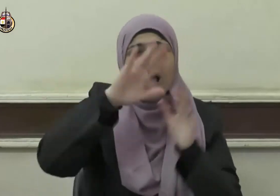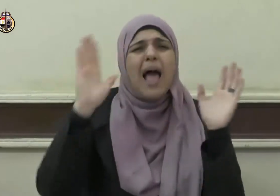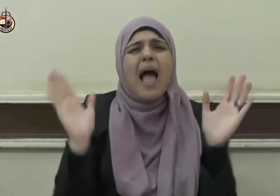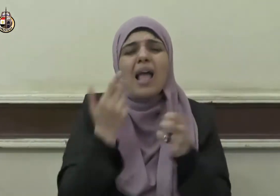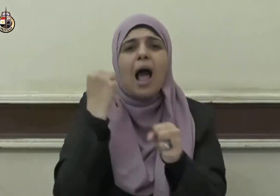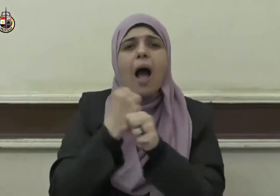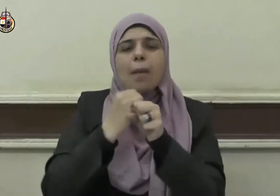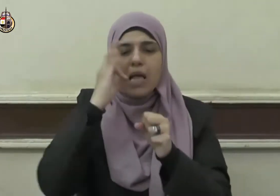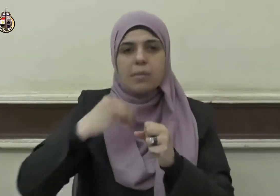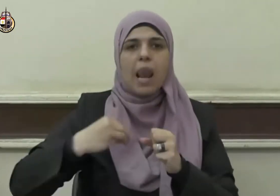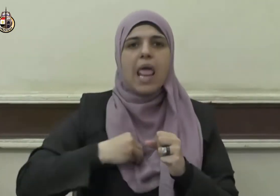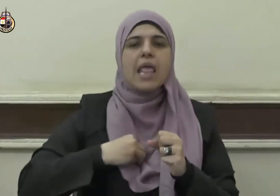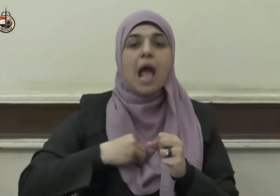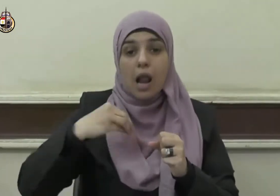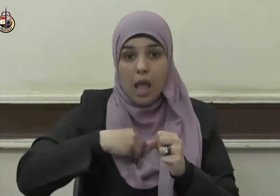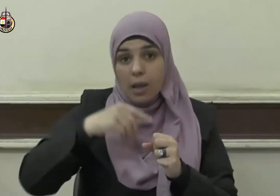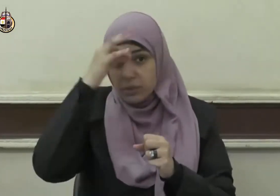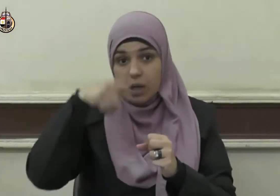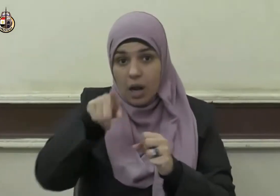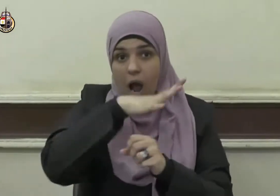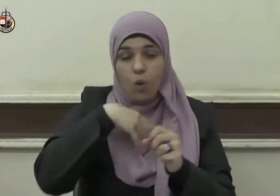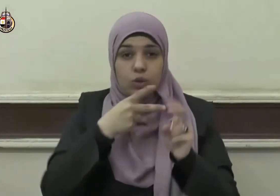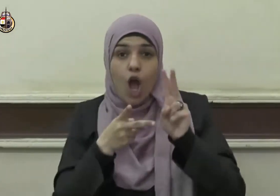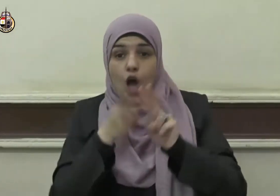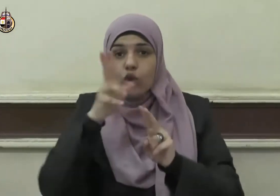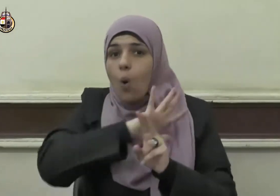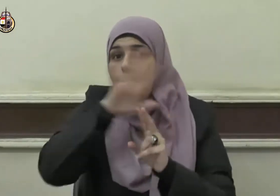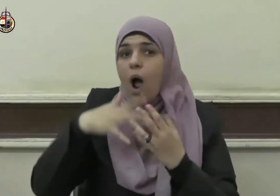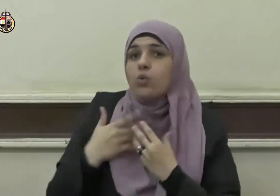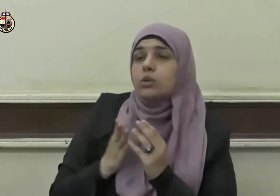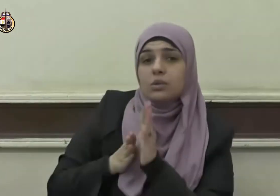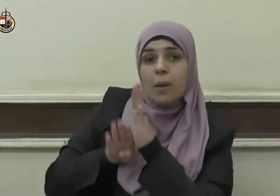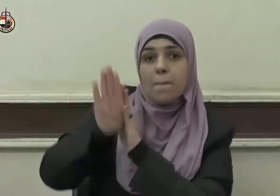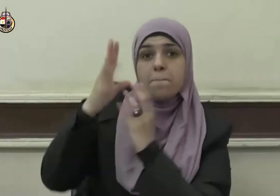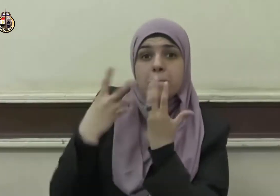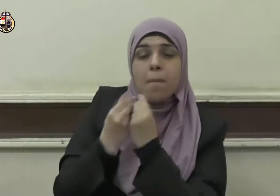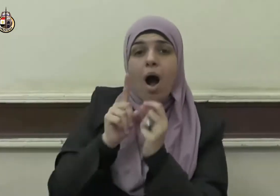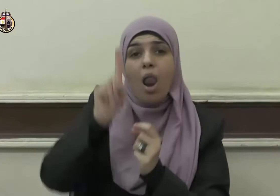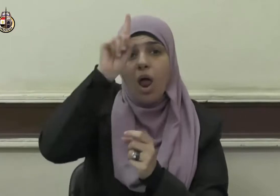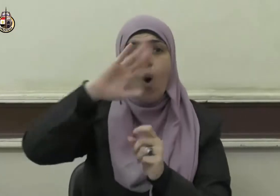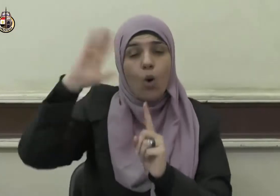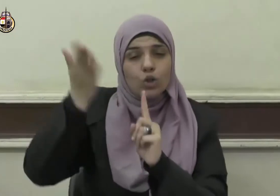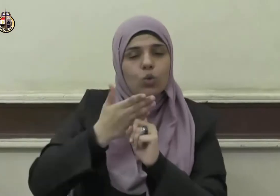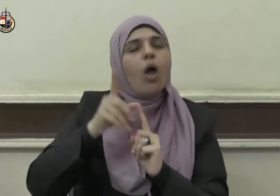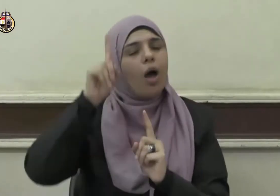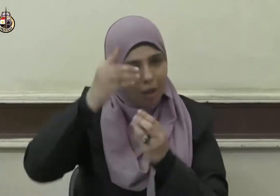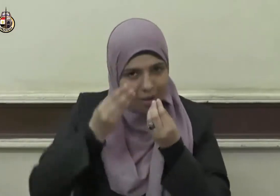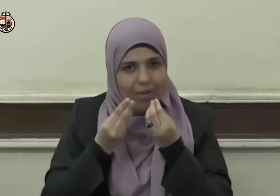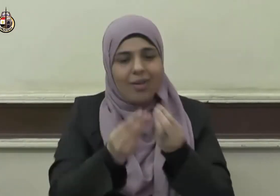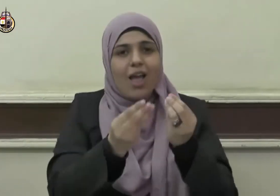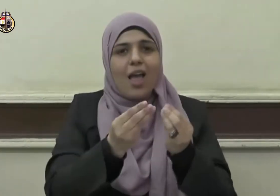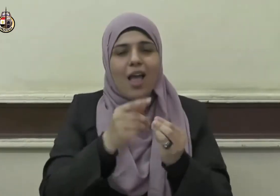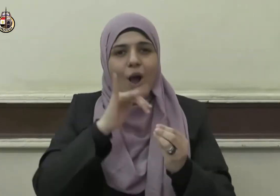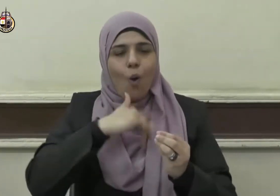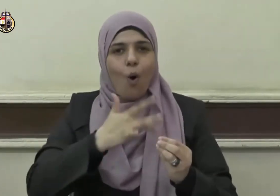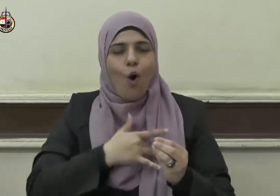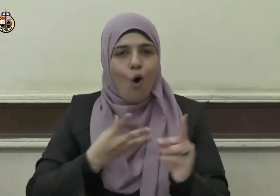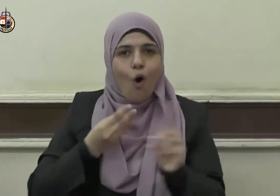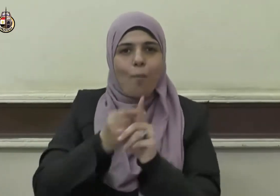فمن كانت هجرته إلى الله ورسوله فهجرته إلى الله ورسوله ومن